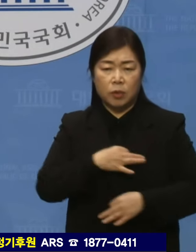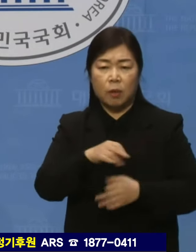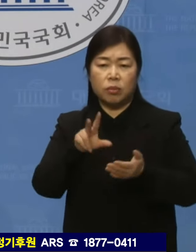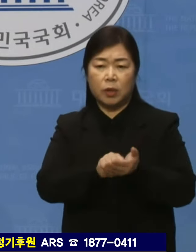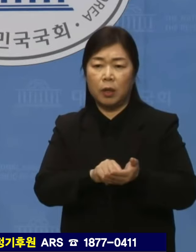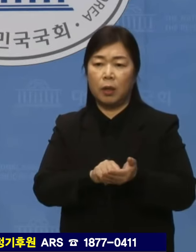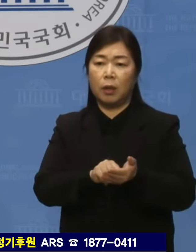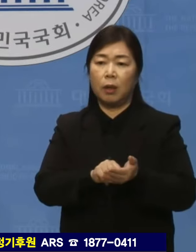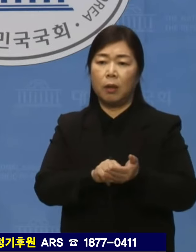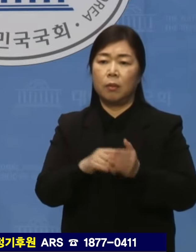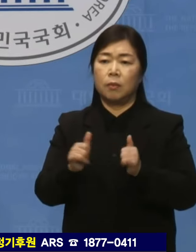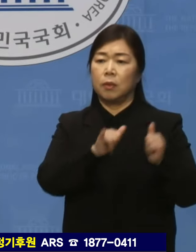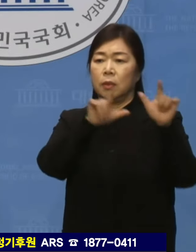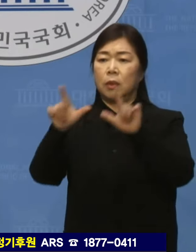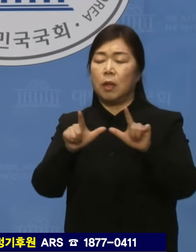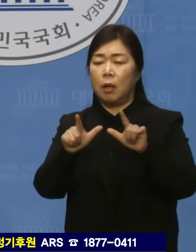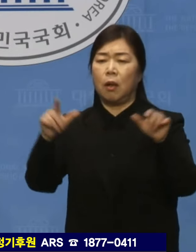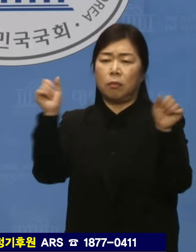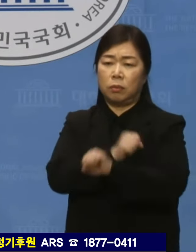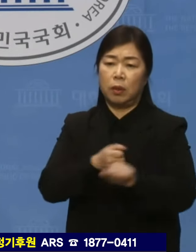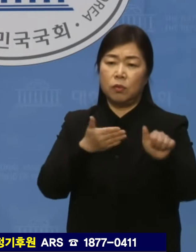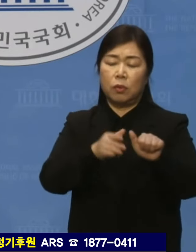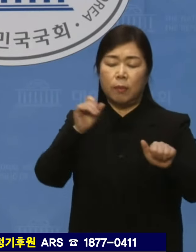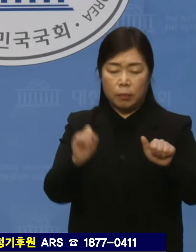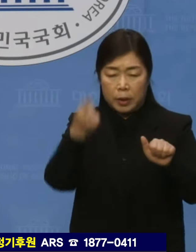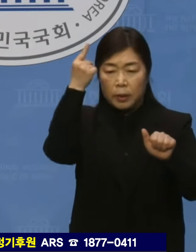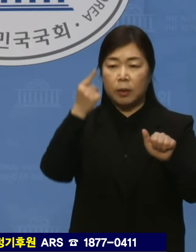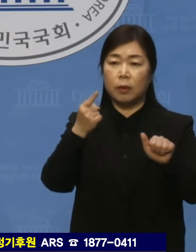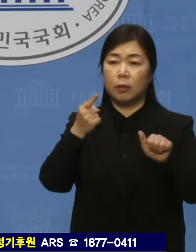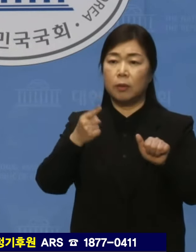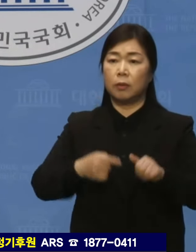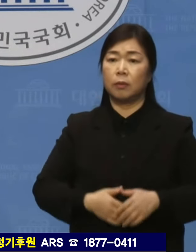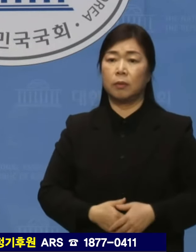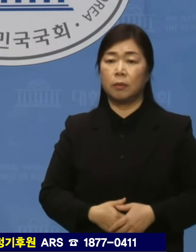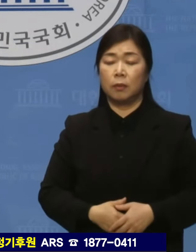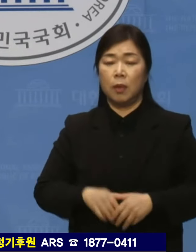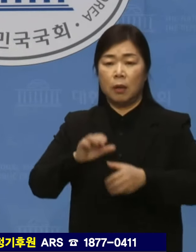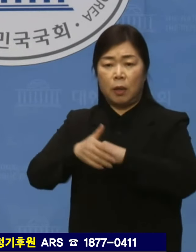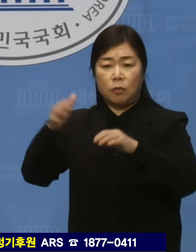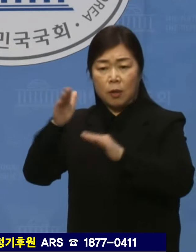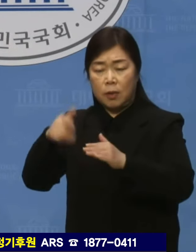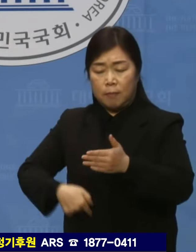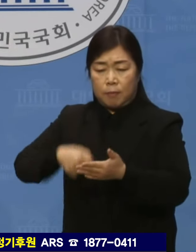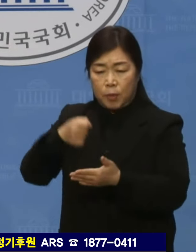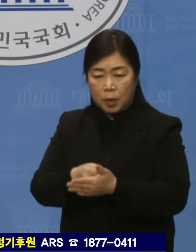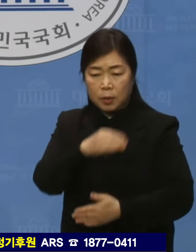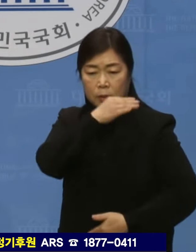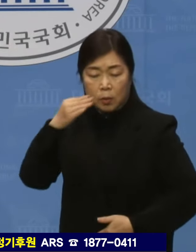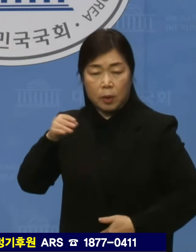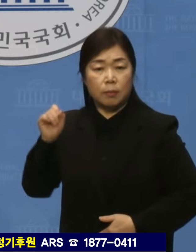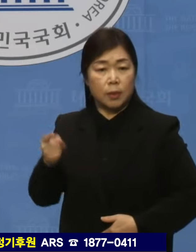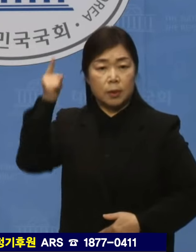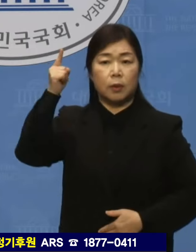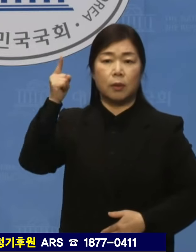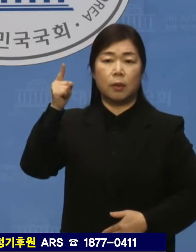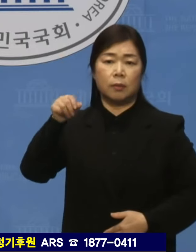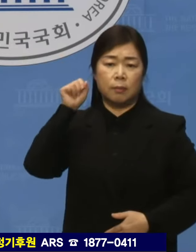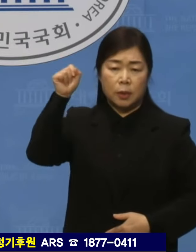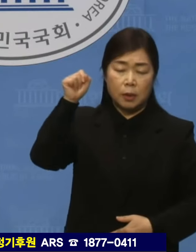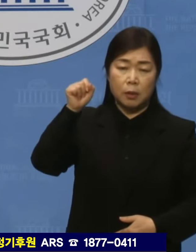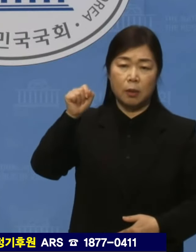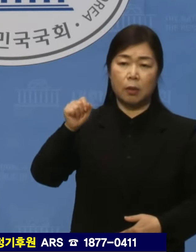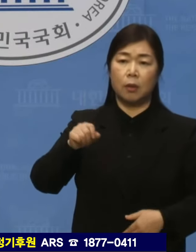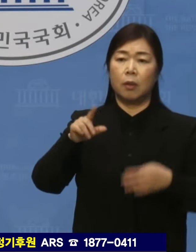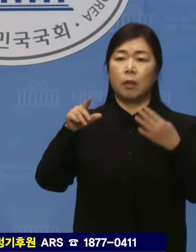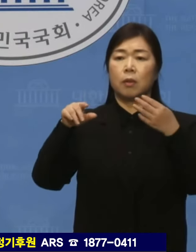무너뜨린 것이 배경이었습니다. 불의에 맞선 대구 학생들의 용기와 정의검은 3.15 의구와